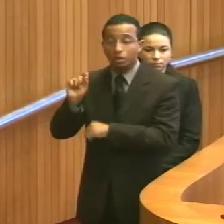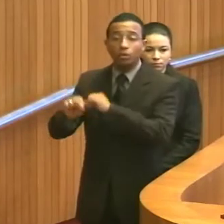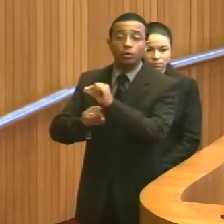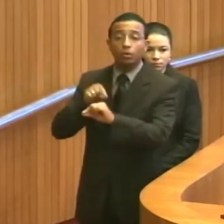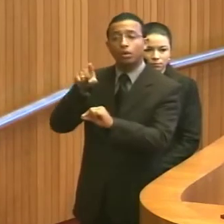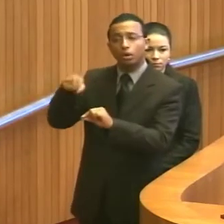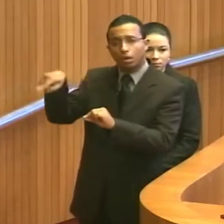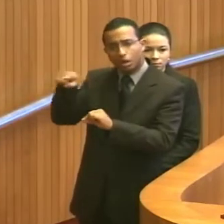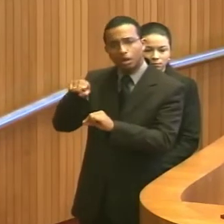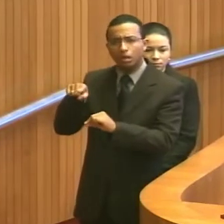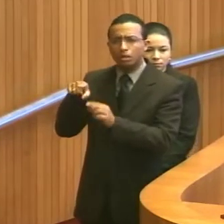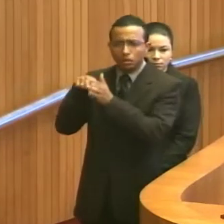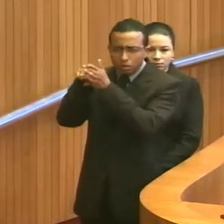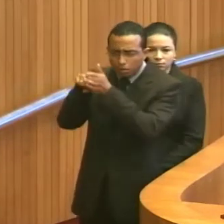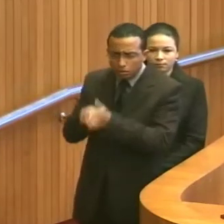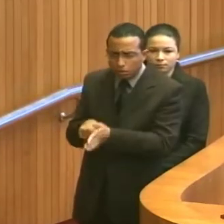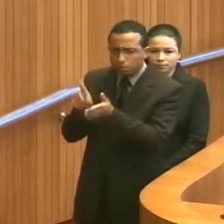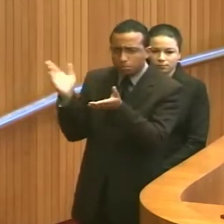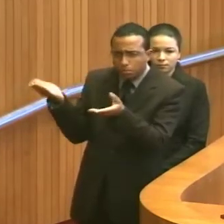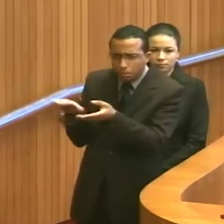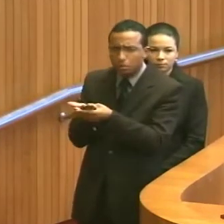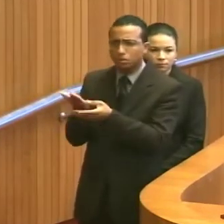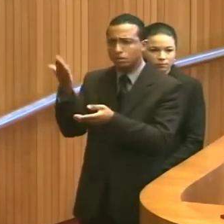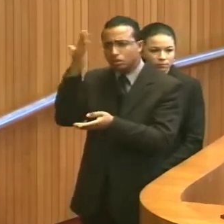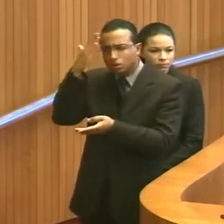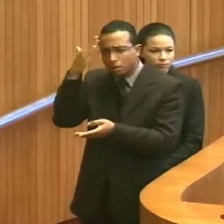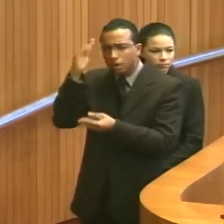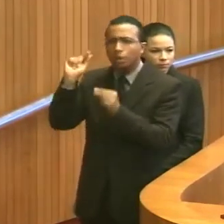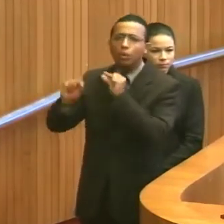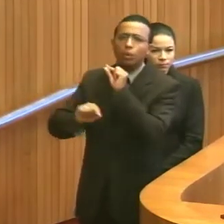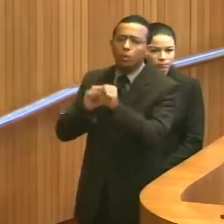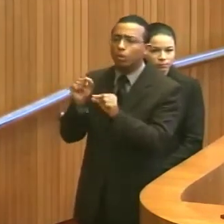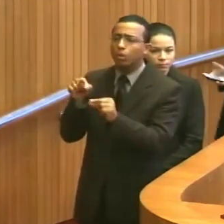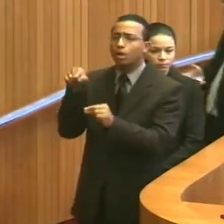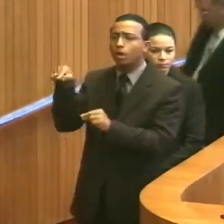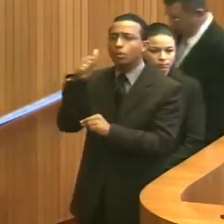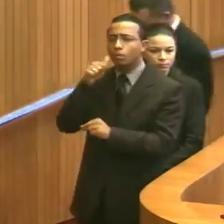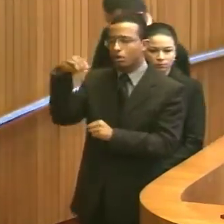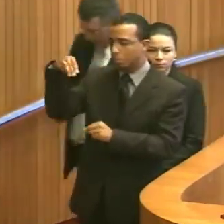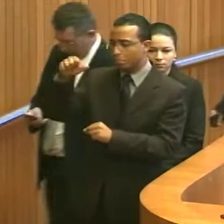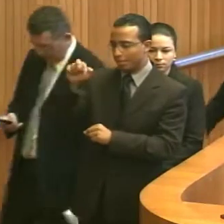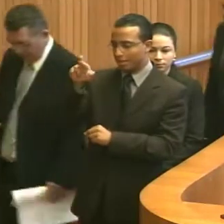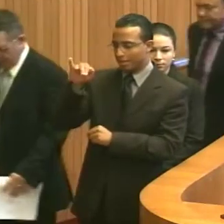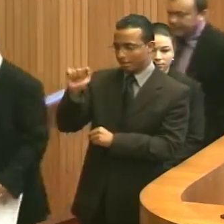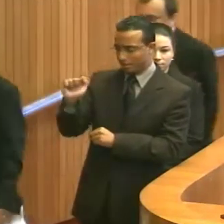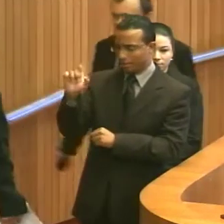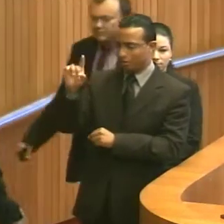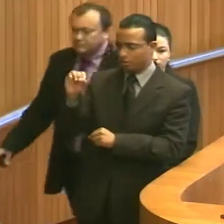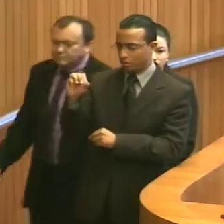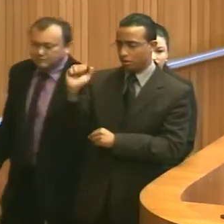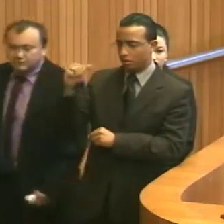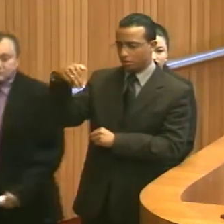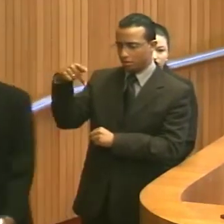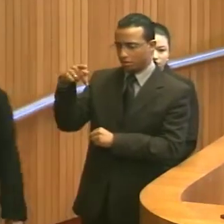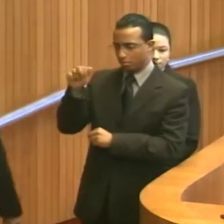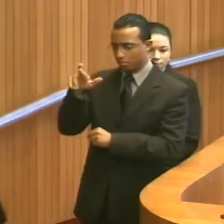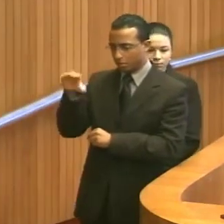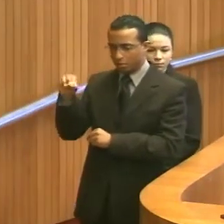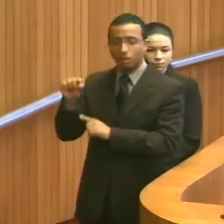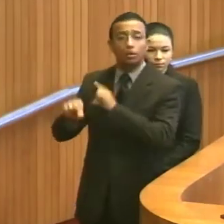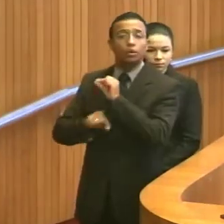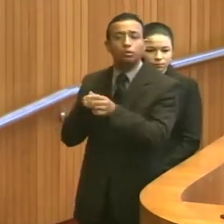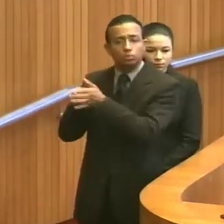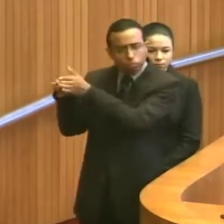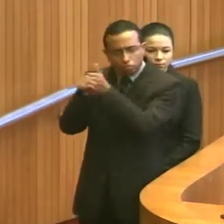para que abra, na verdade, o inquérito em relação à Maria do Amparo. E também uma